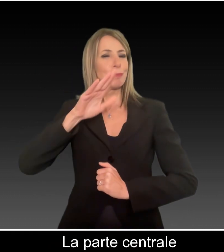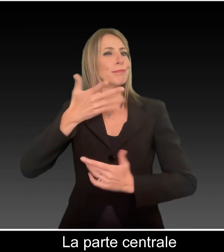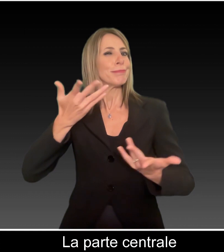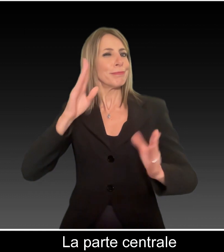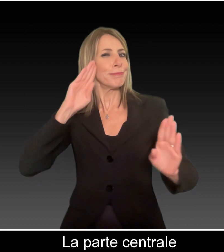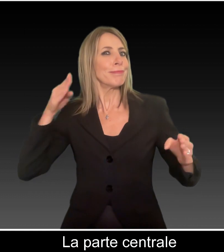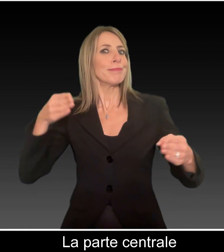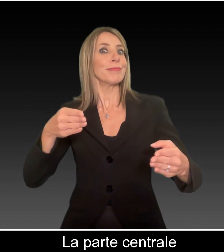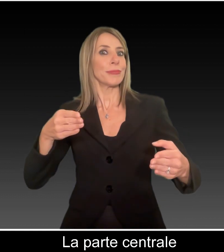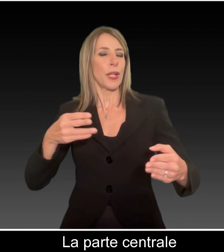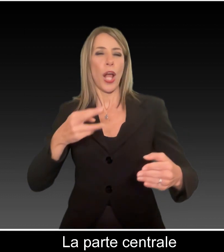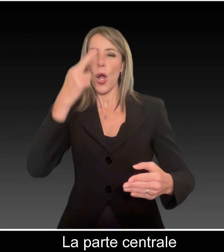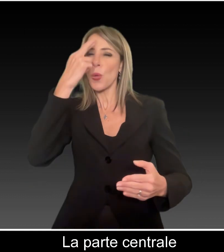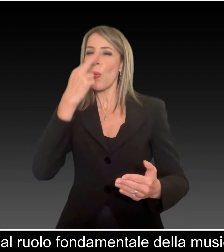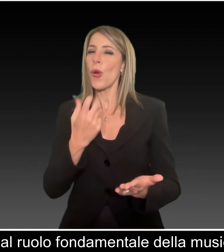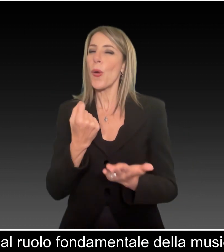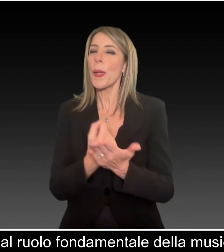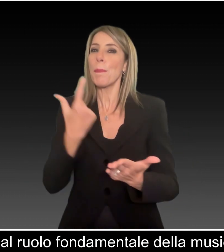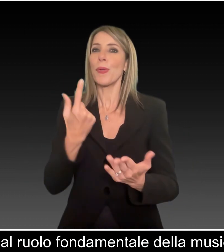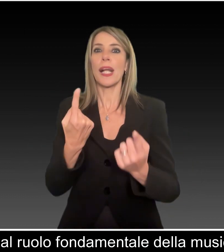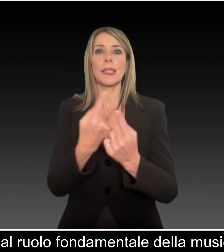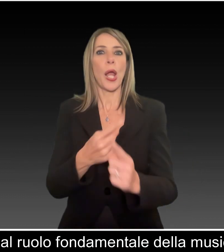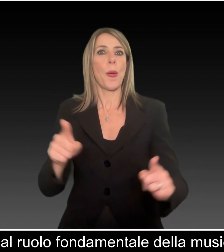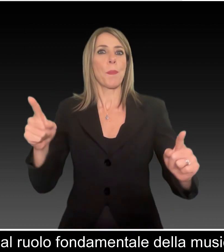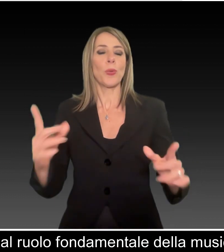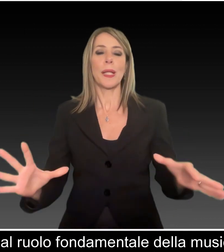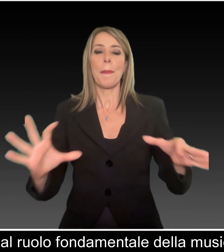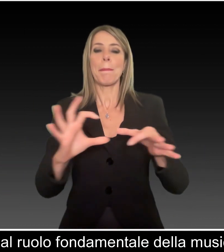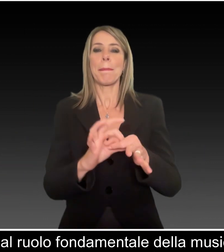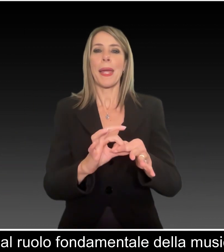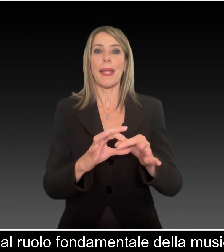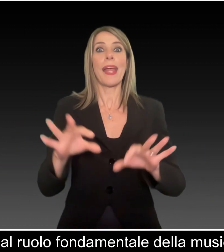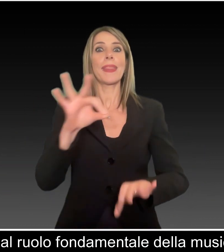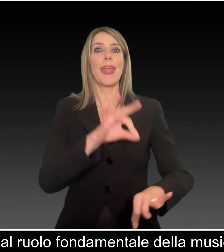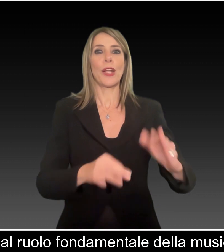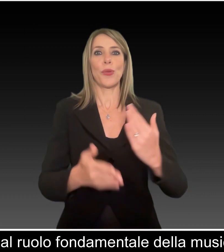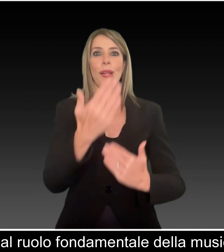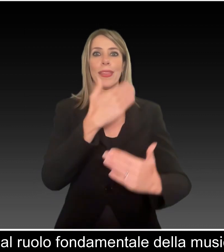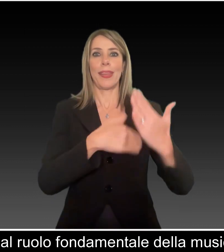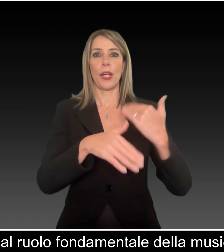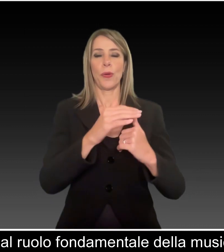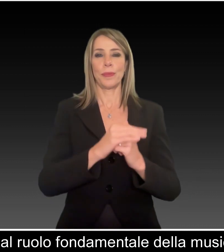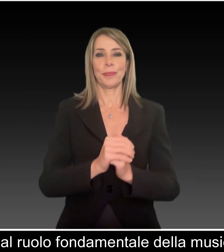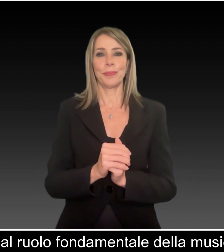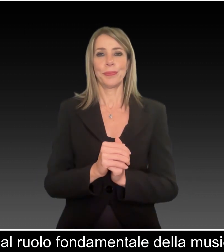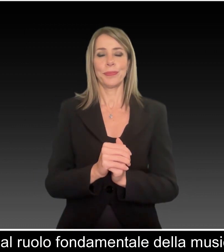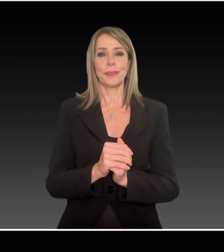spazio espositivo è invece riservata al ruolo fondamentale della musica nel teatro antico.